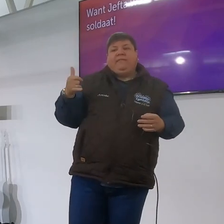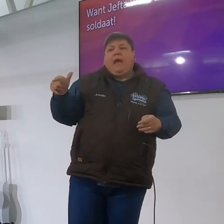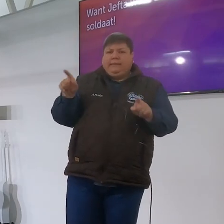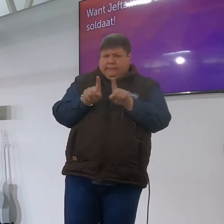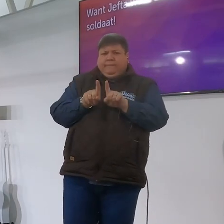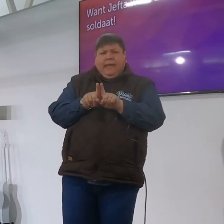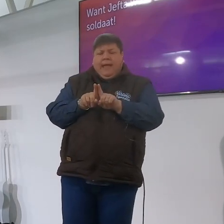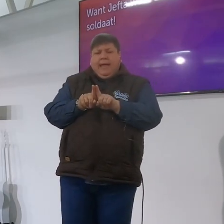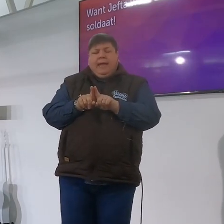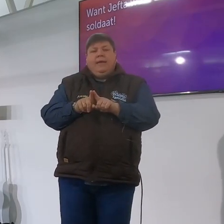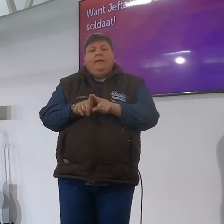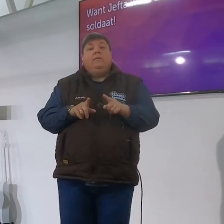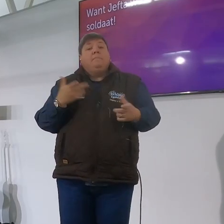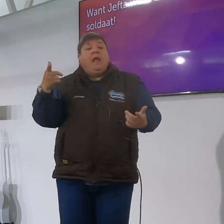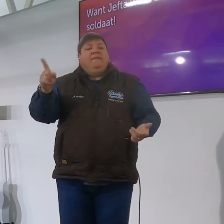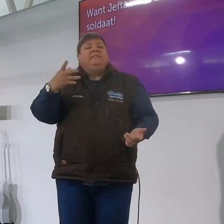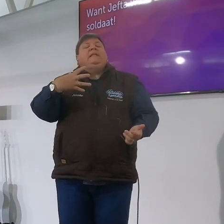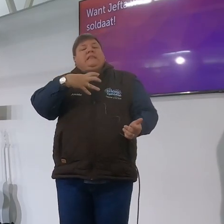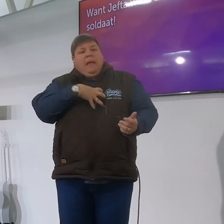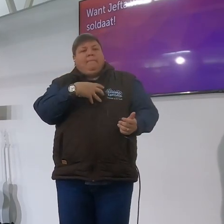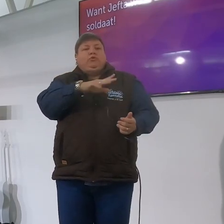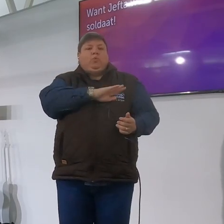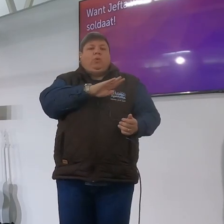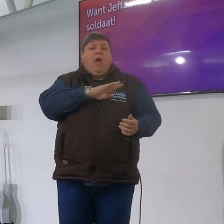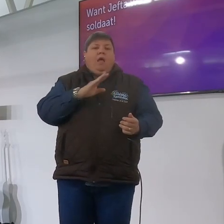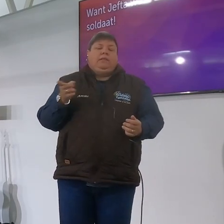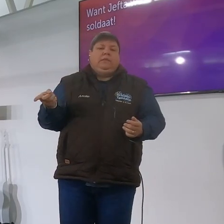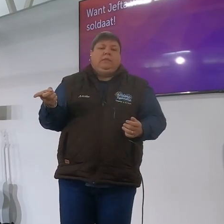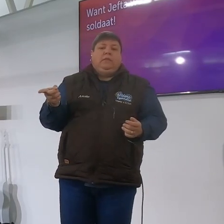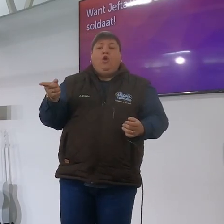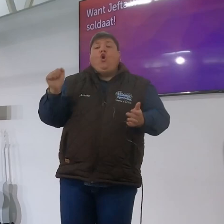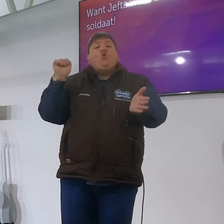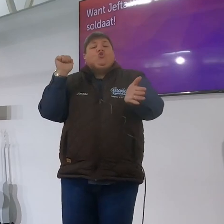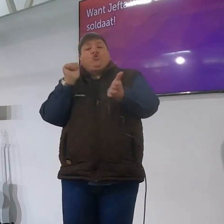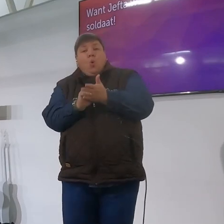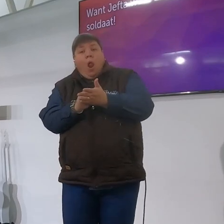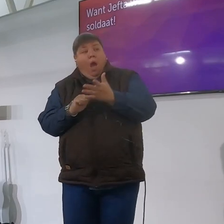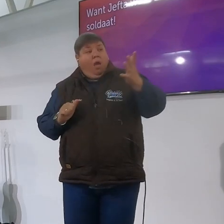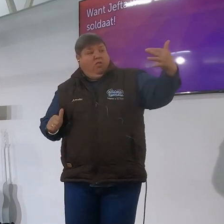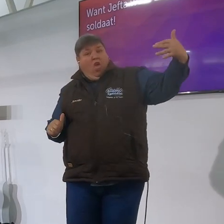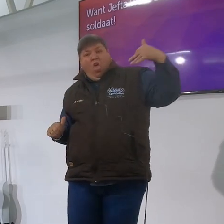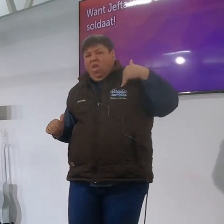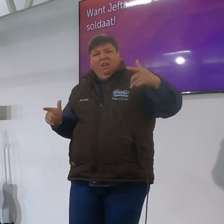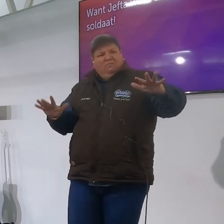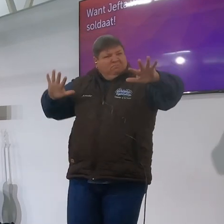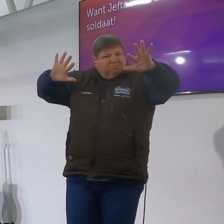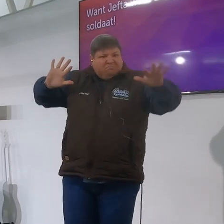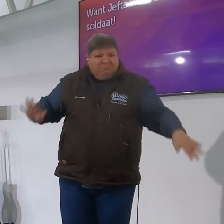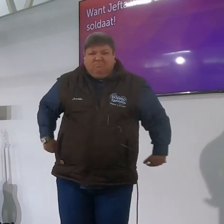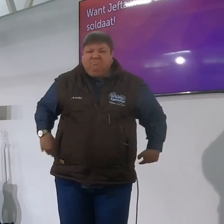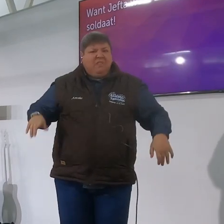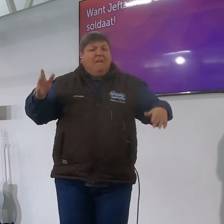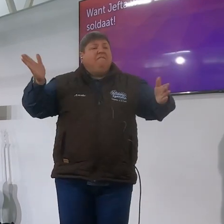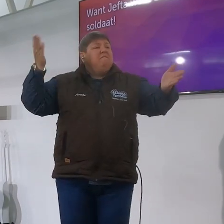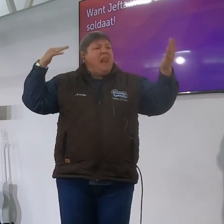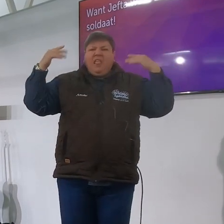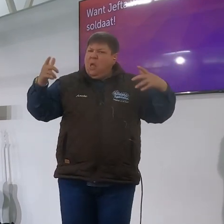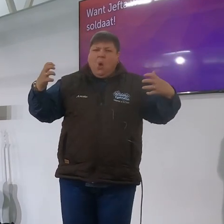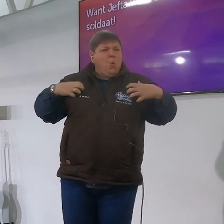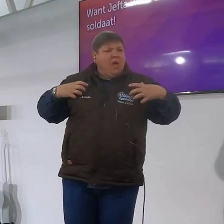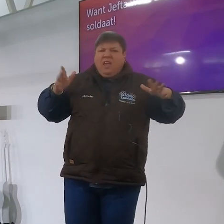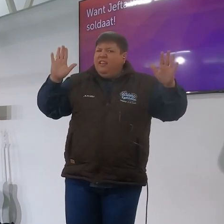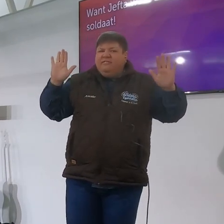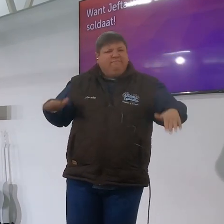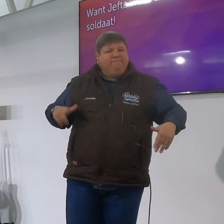van Jefta is hy was een dapper soldaat. hy het nie toegelaat dat dit wat sy oorsprong was sy verlede en sy geskiernis gemaakt